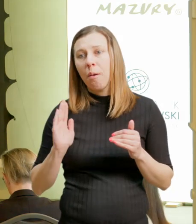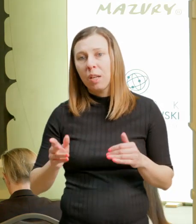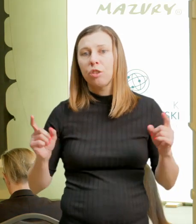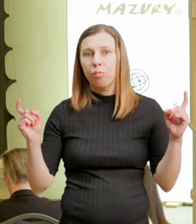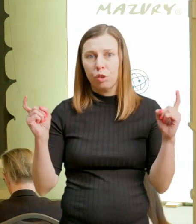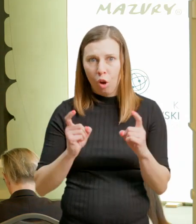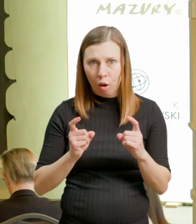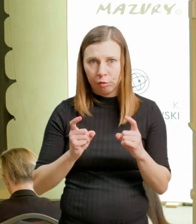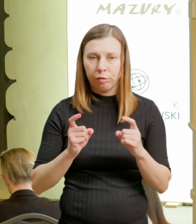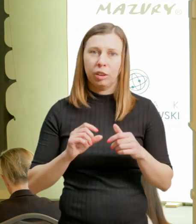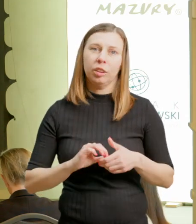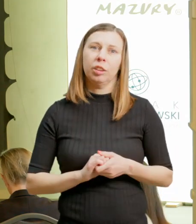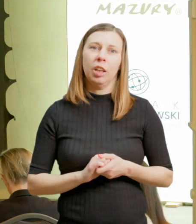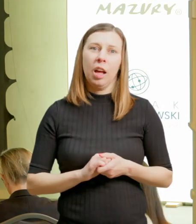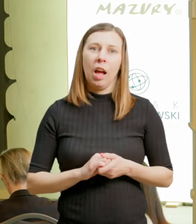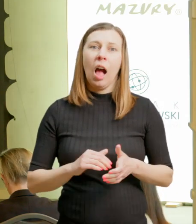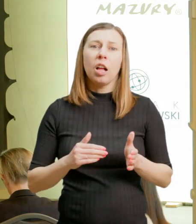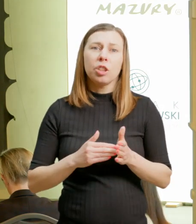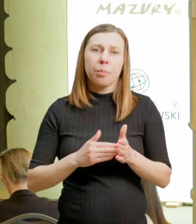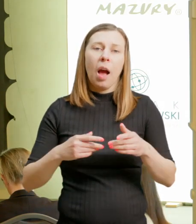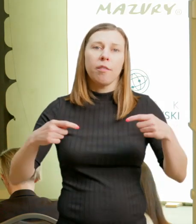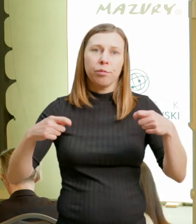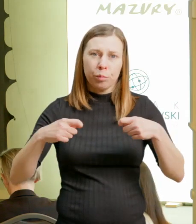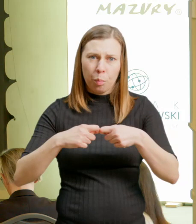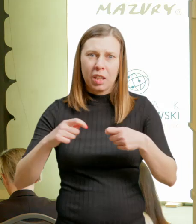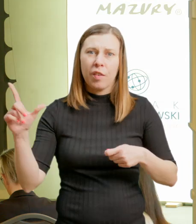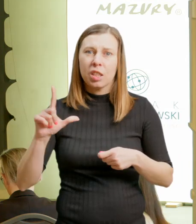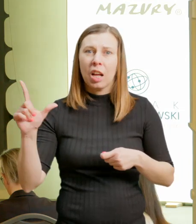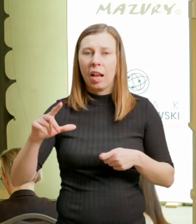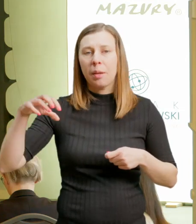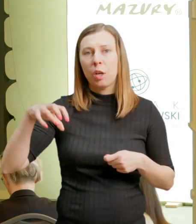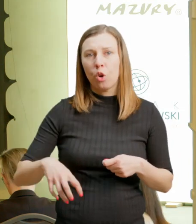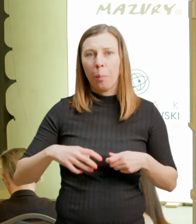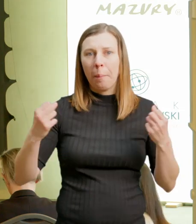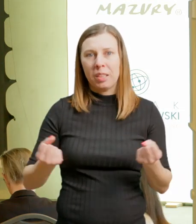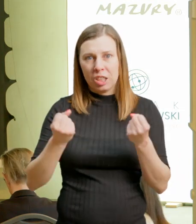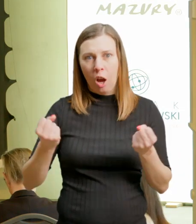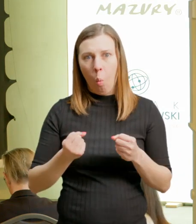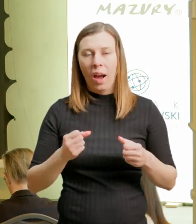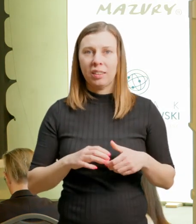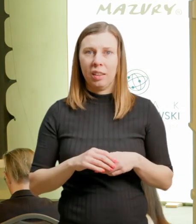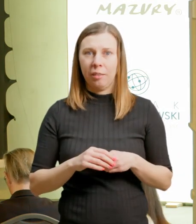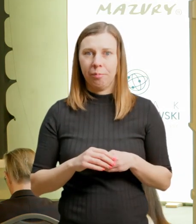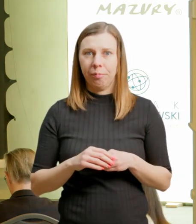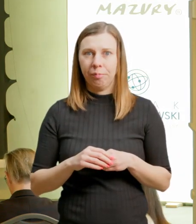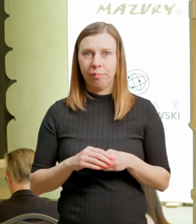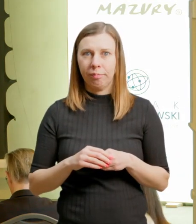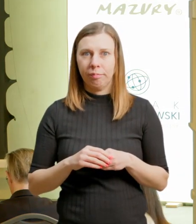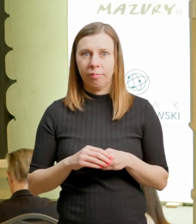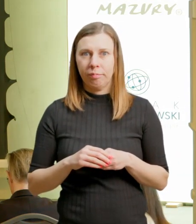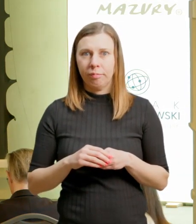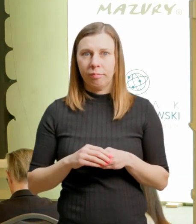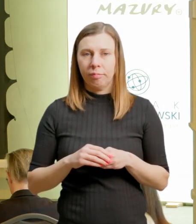doskonałą formą na to, żeby identyfikować sposoby na zwiększenie tej pozytywnej interakcji między